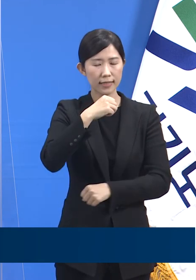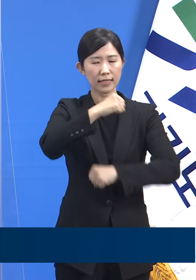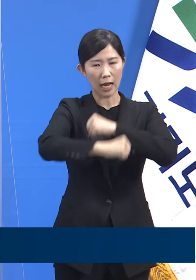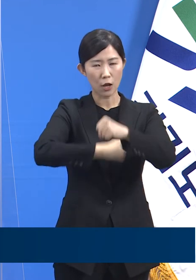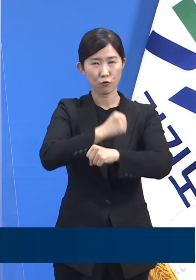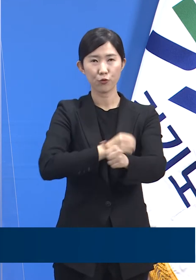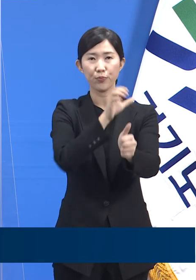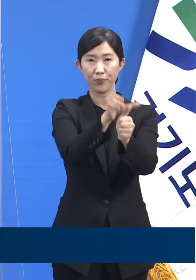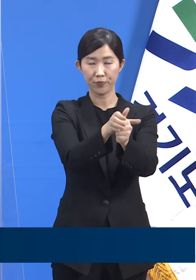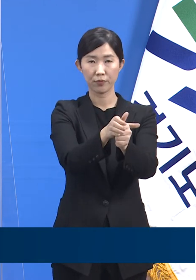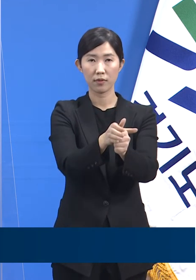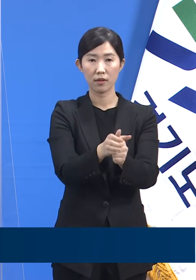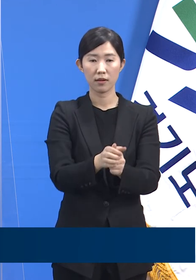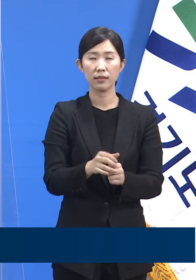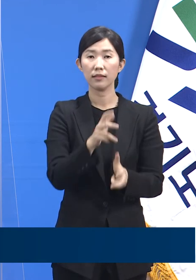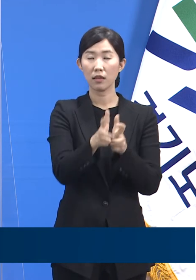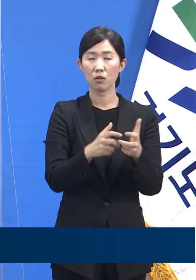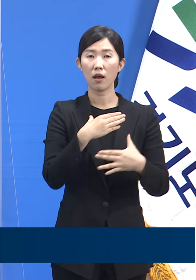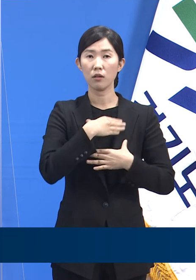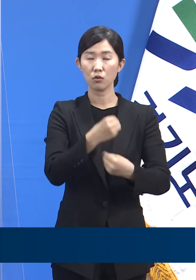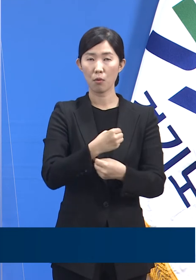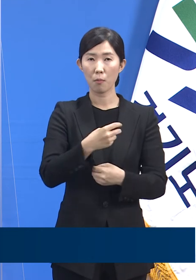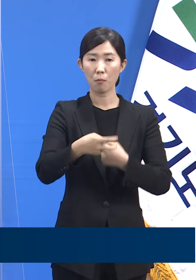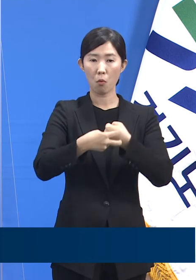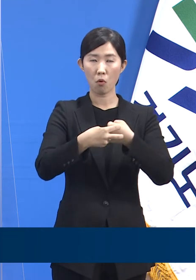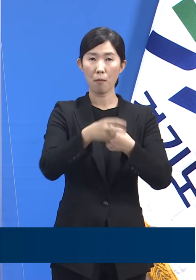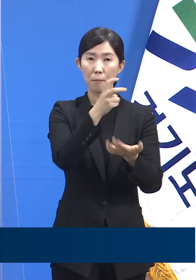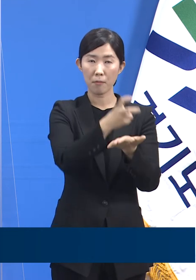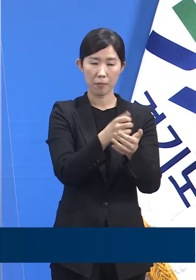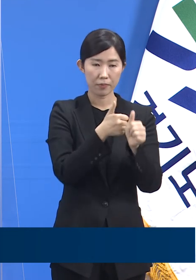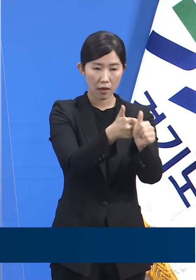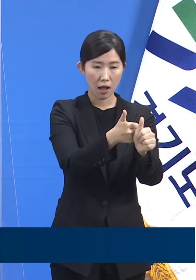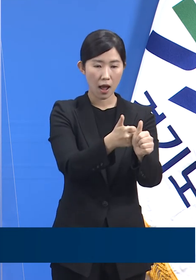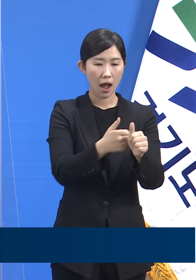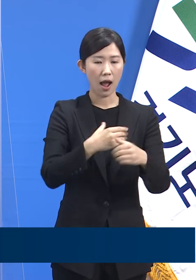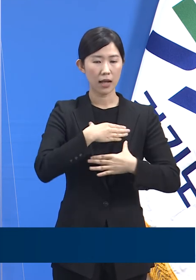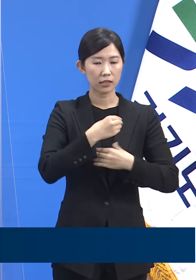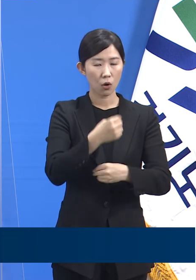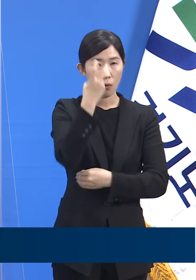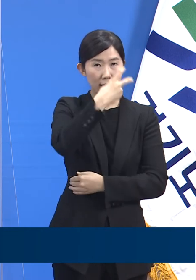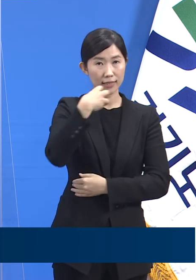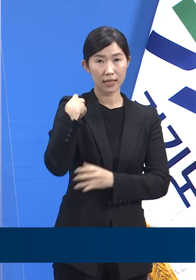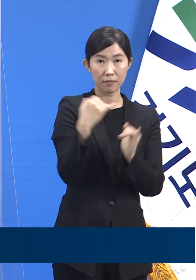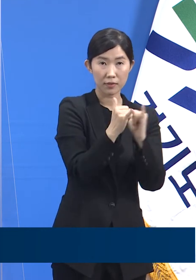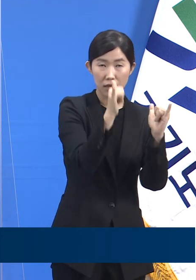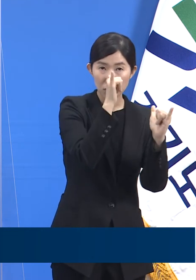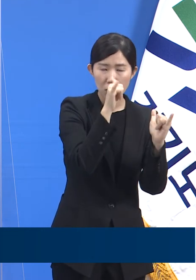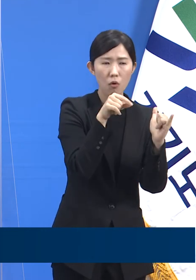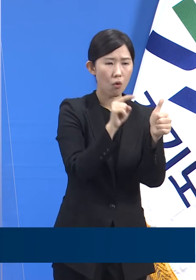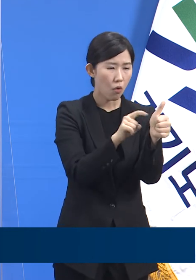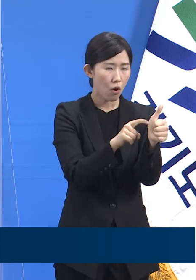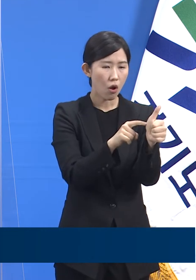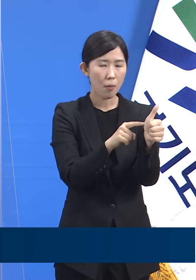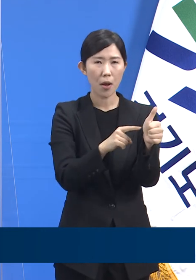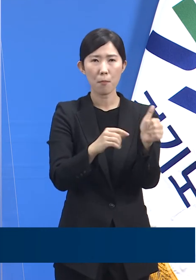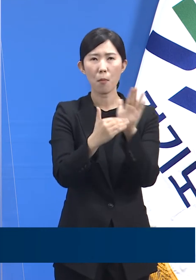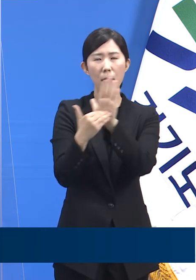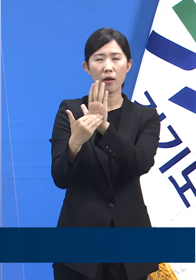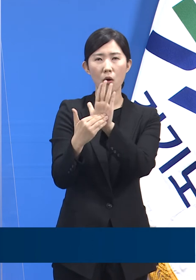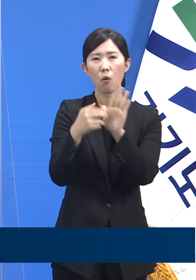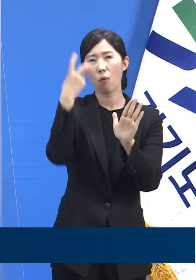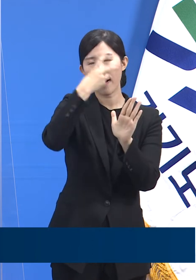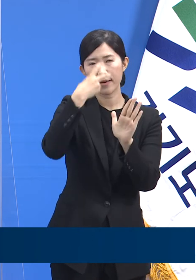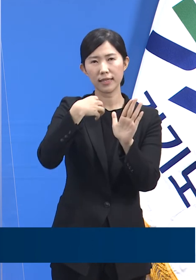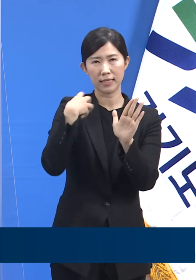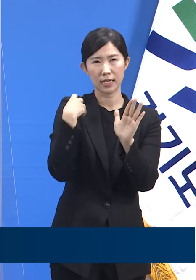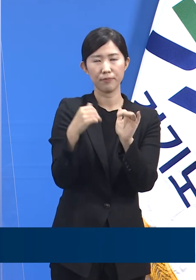산업안전보건법에 따른 사업장 안전보건 관리 책임자를 방역관리자로 지정하여 모든 직원들의